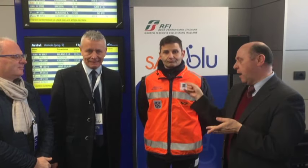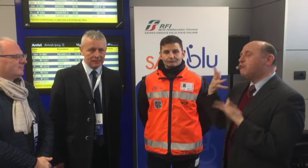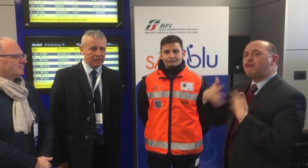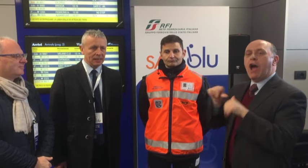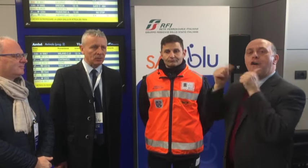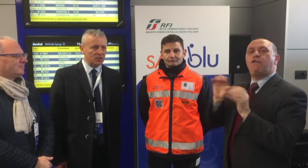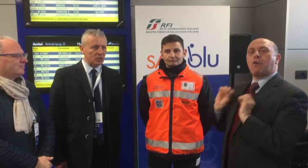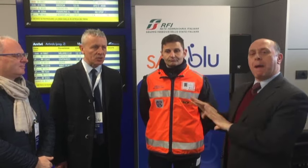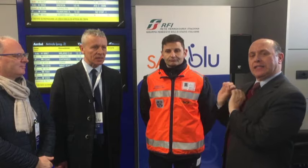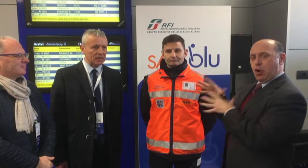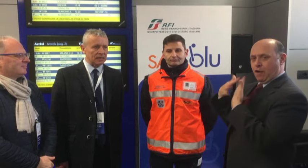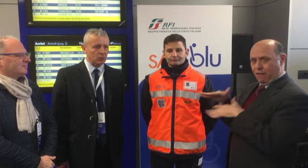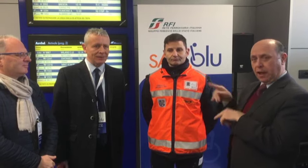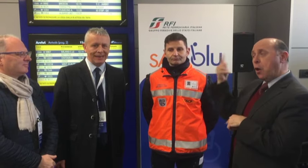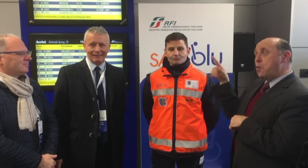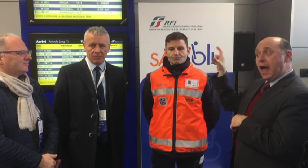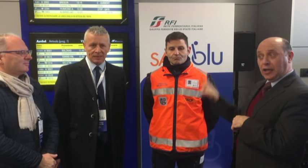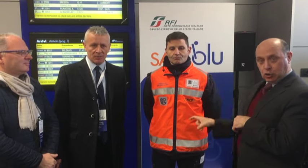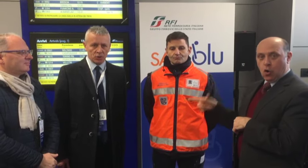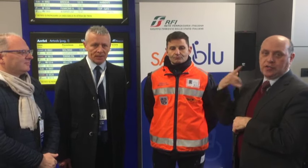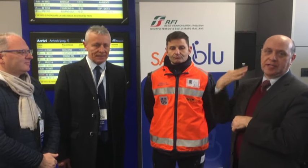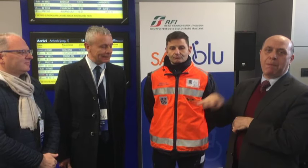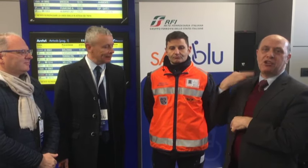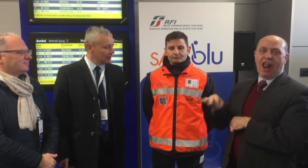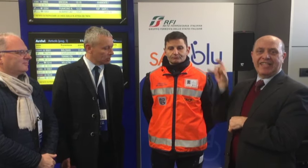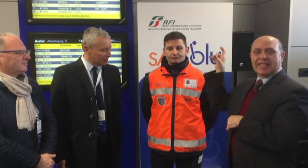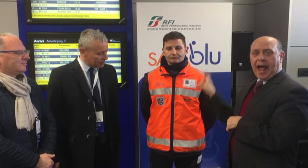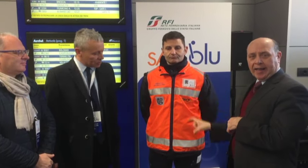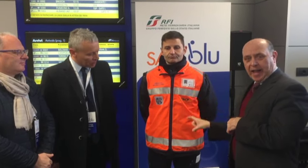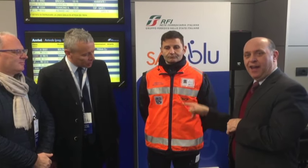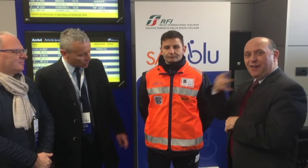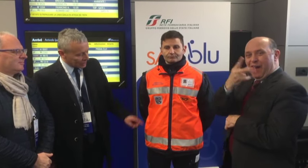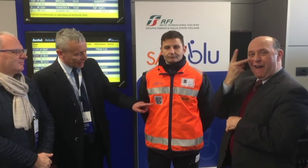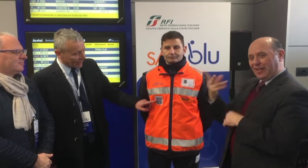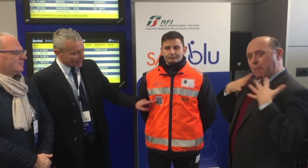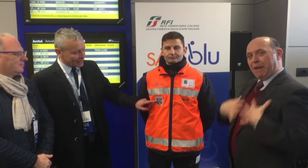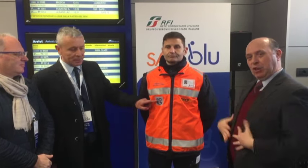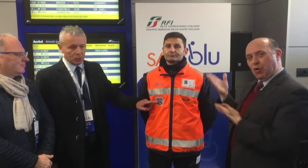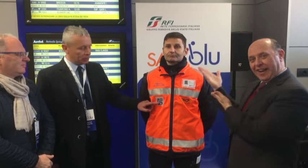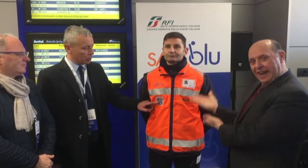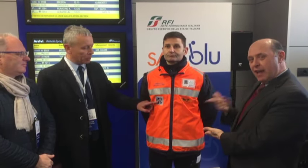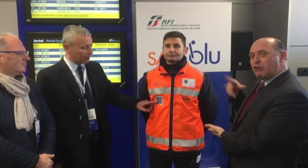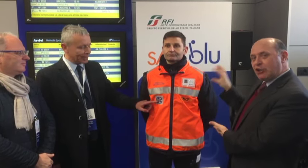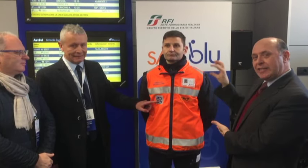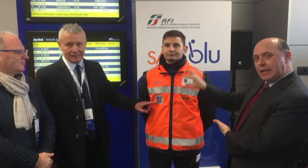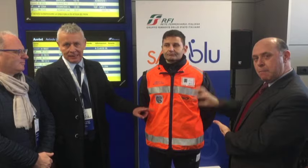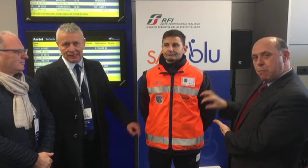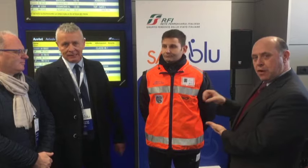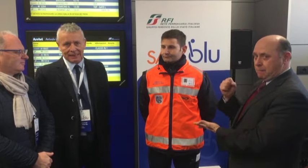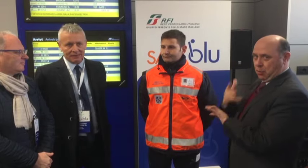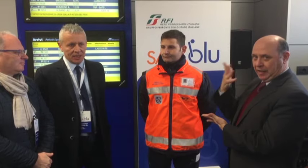formata, con una risorsa altamente specializzata. Come vedete, sulla pittorina, si può andare aiutare